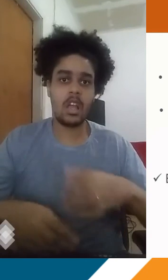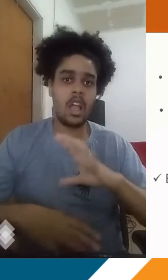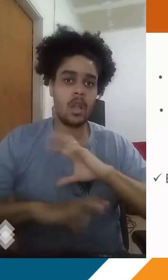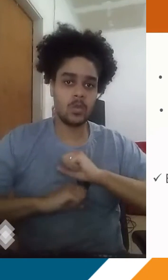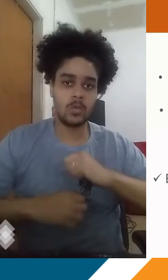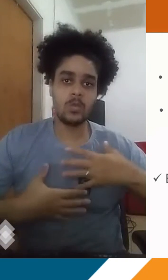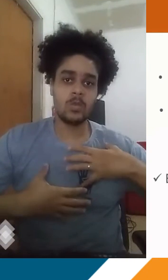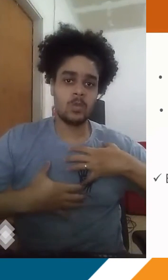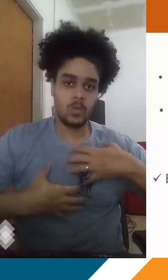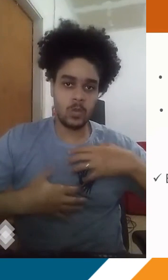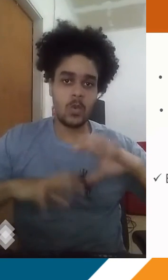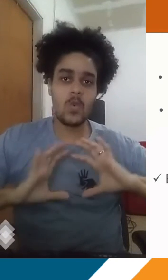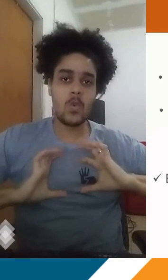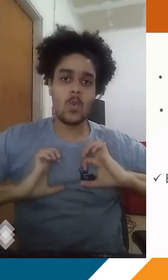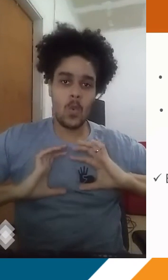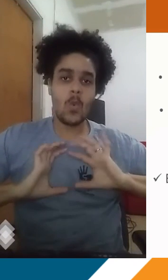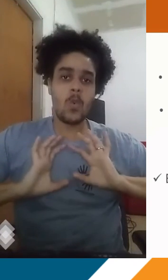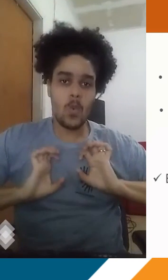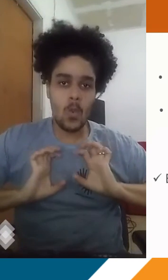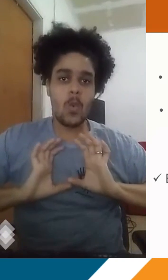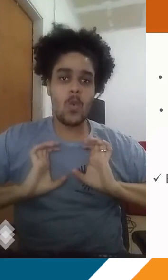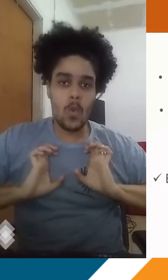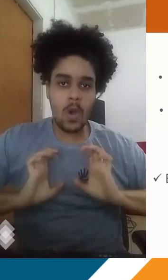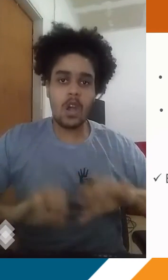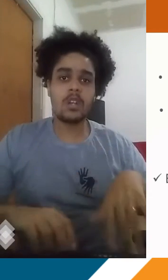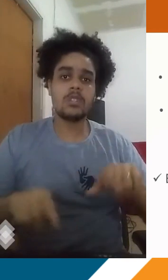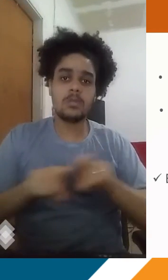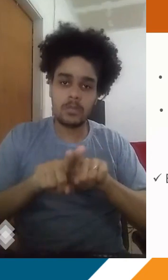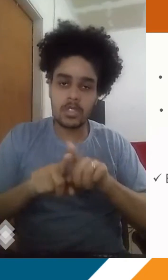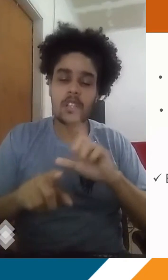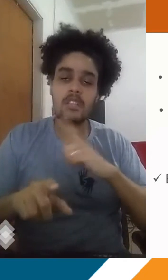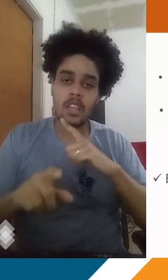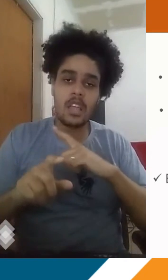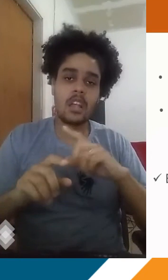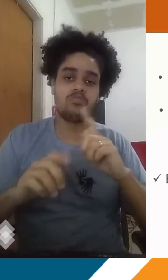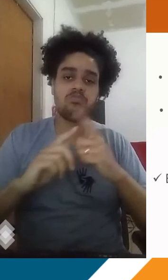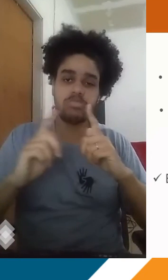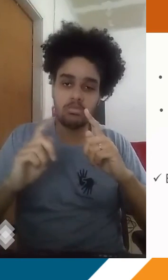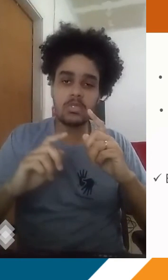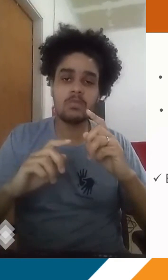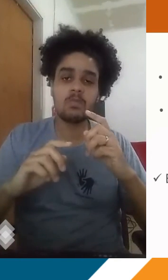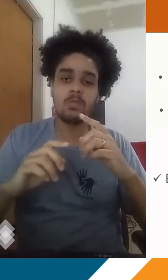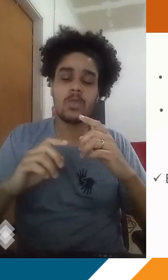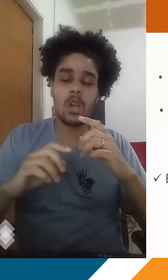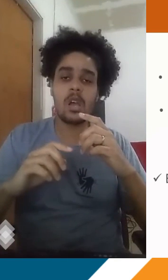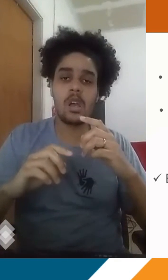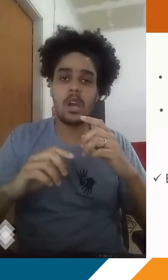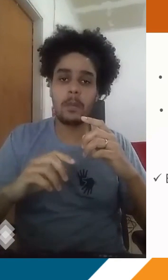não só ambientais, mas principalmente problemas assim, a saúde humana, problemas respiratórios. Não é à toa que a